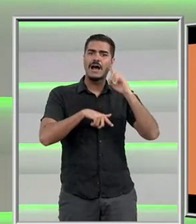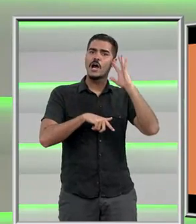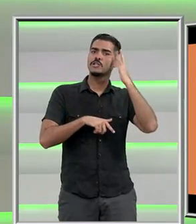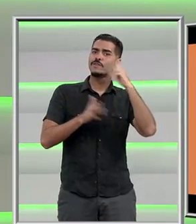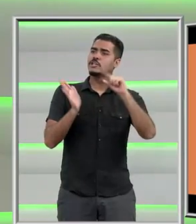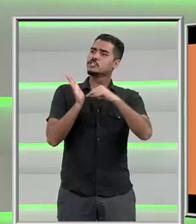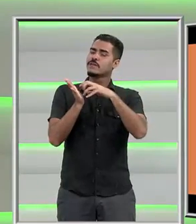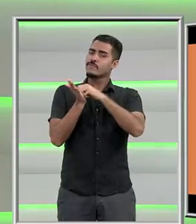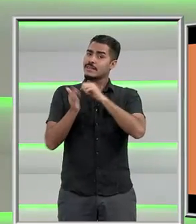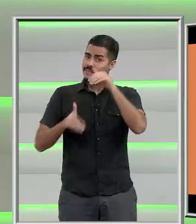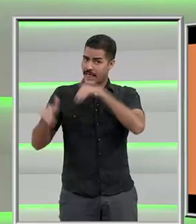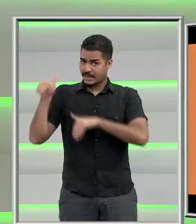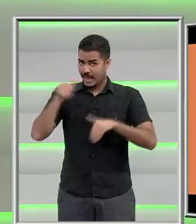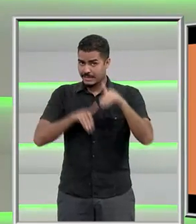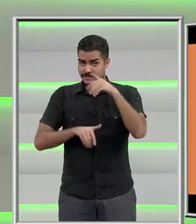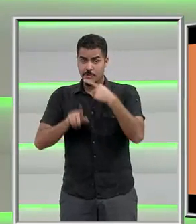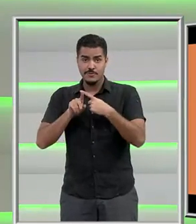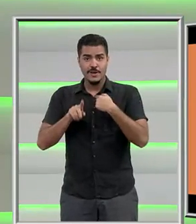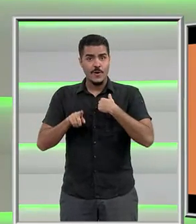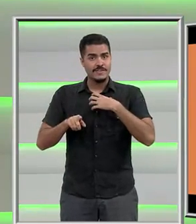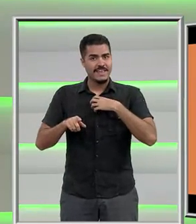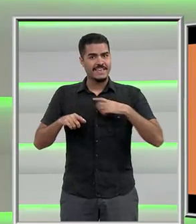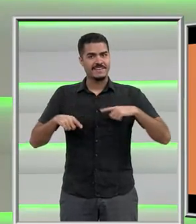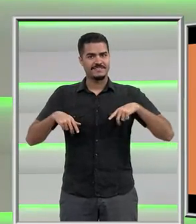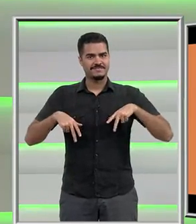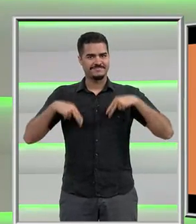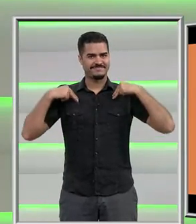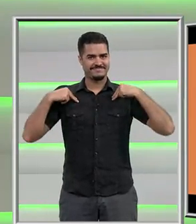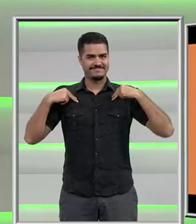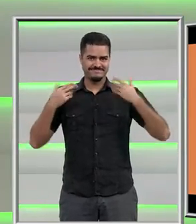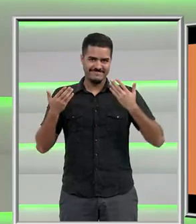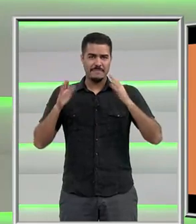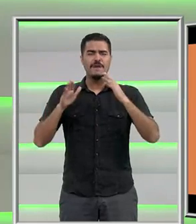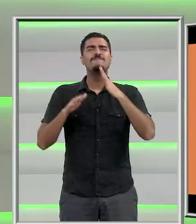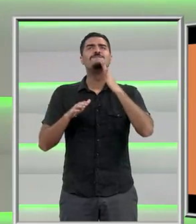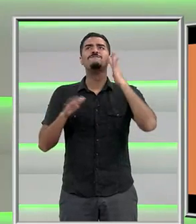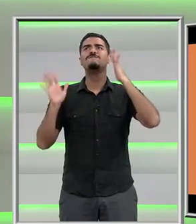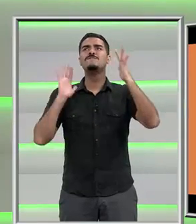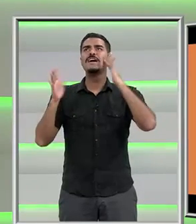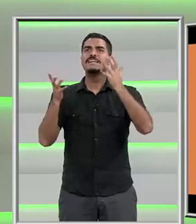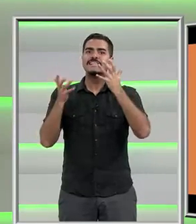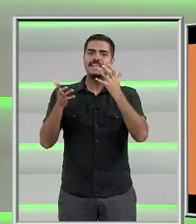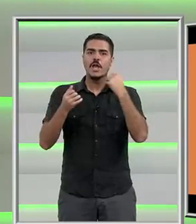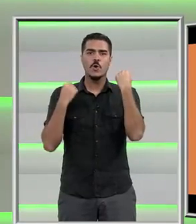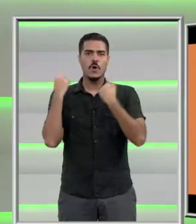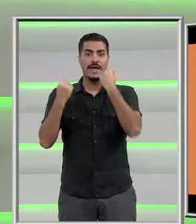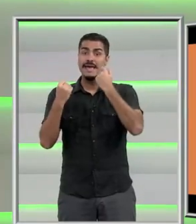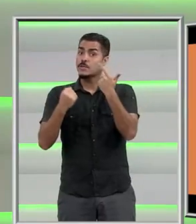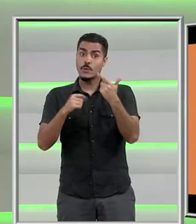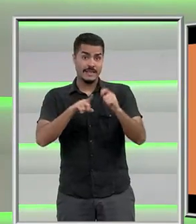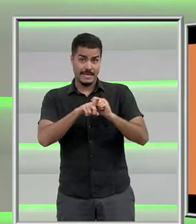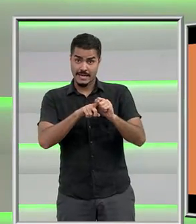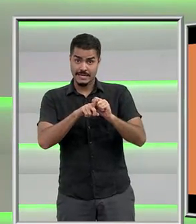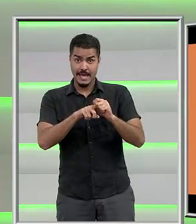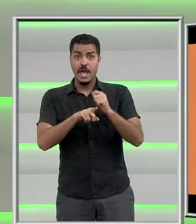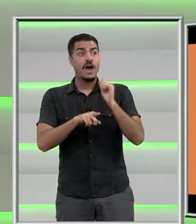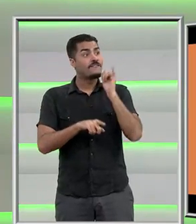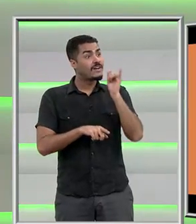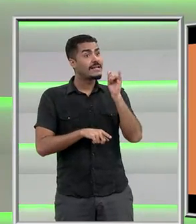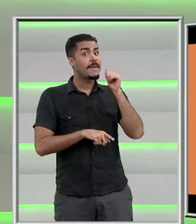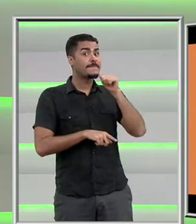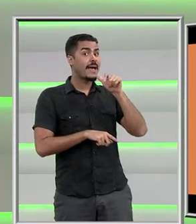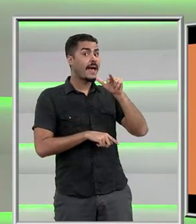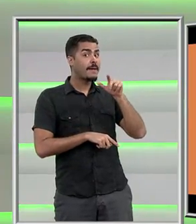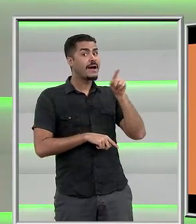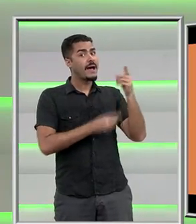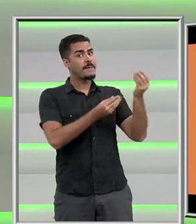princípio para natação porque eu tinha maior, mas eu queria correr. E como eu não tinha tênis, eu contei para minha irmã e ela me deu o